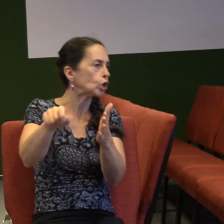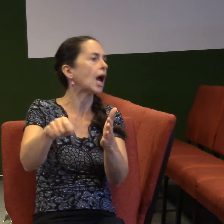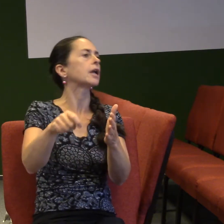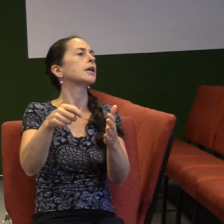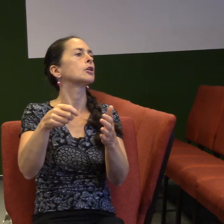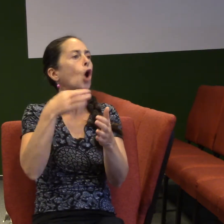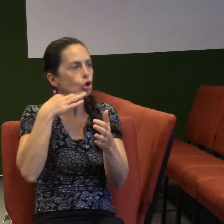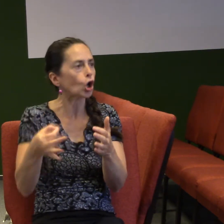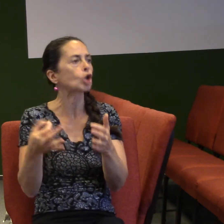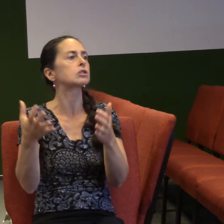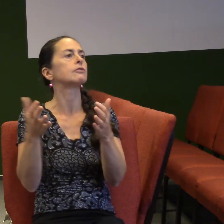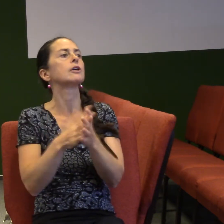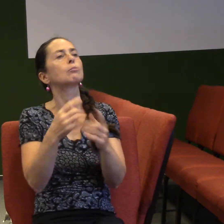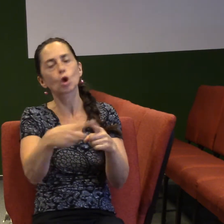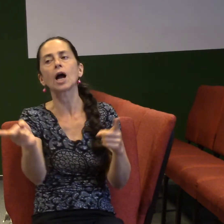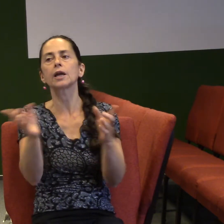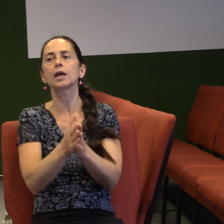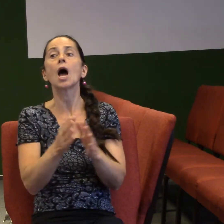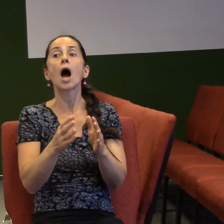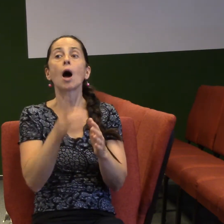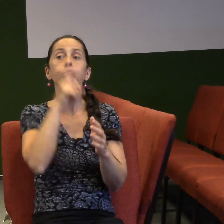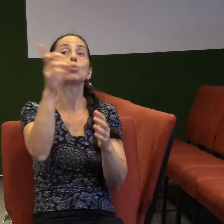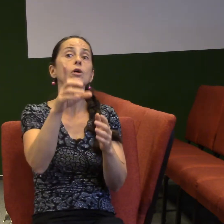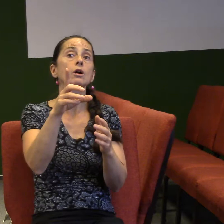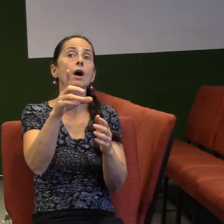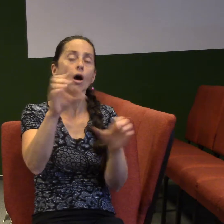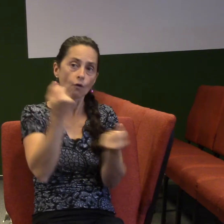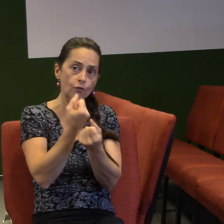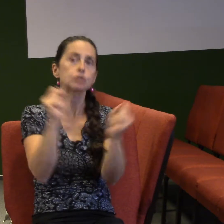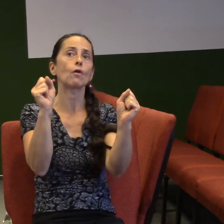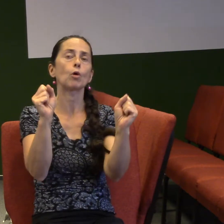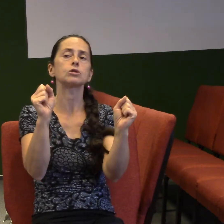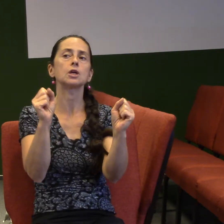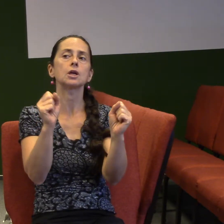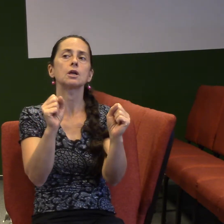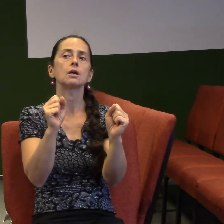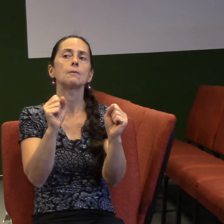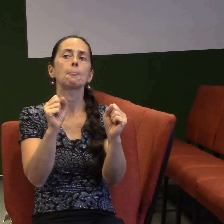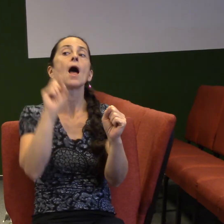on vlastně, potom Bůh ho vysvobodil, vedl ho různým způsobem, až se stal druhým nejmocnějším